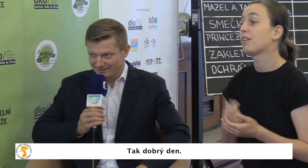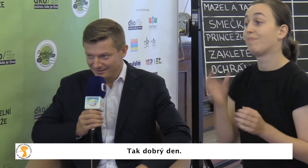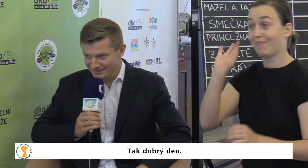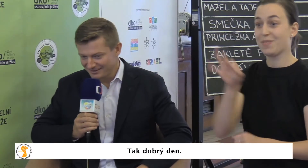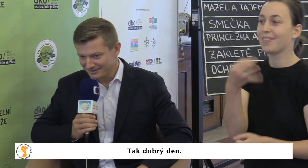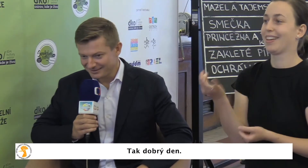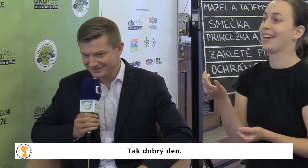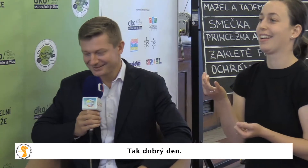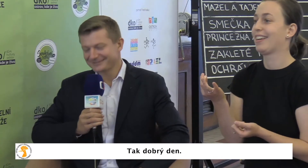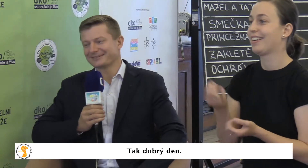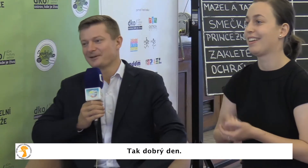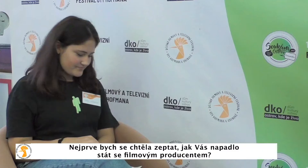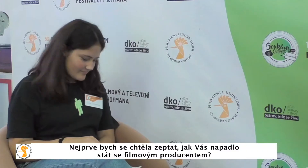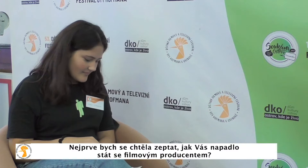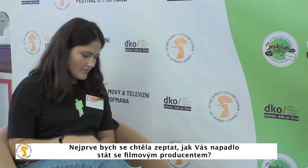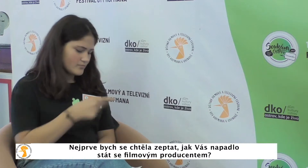dobrý den.